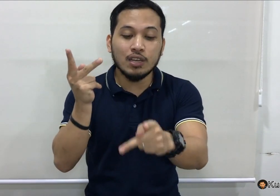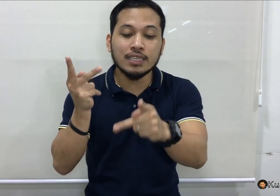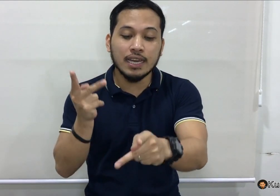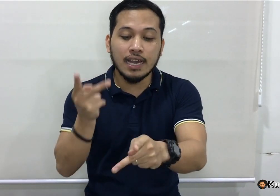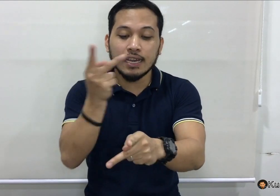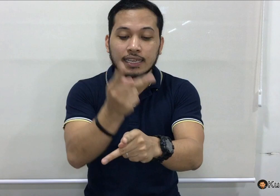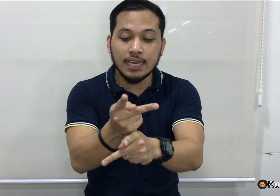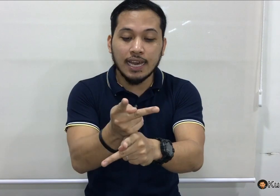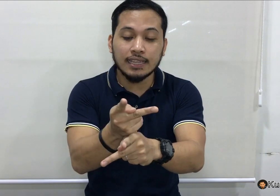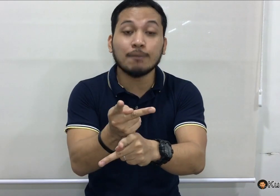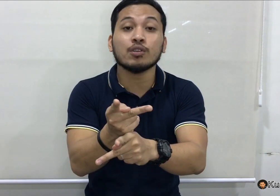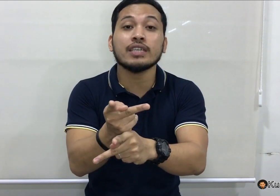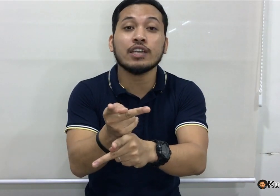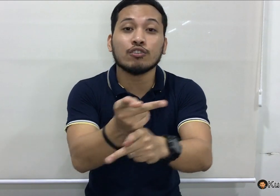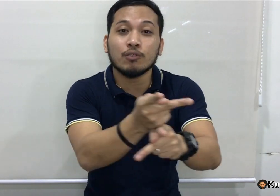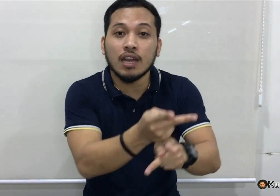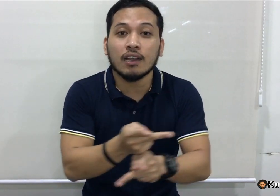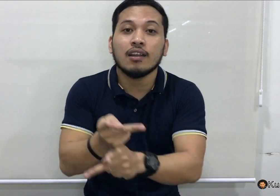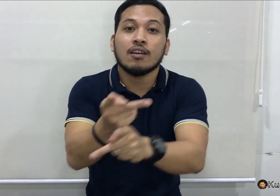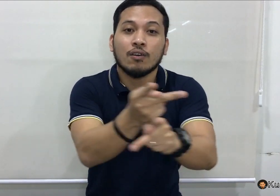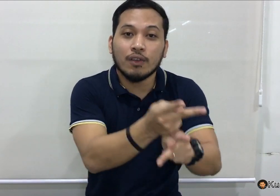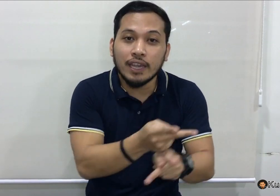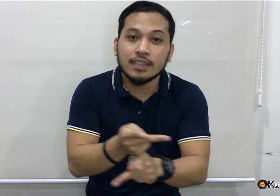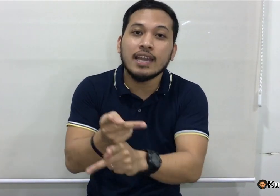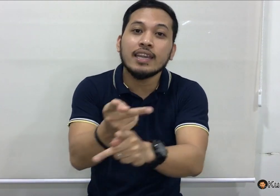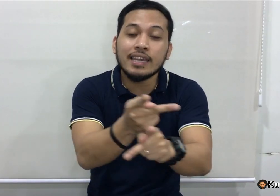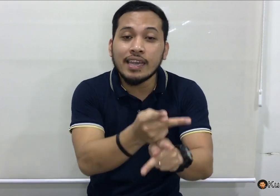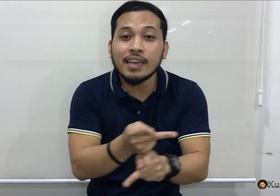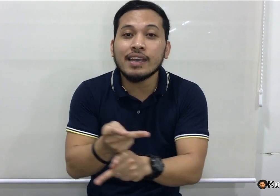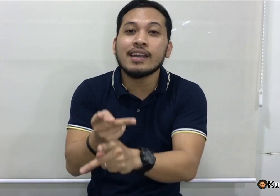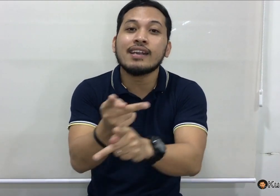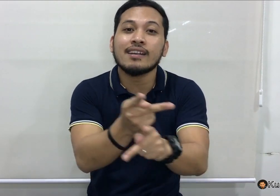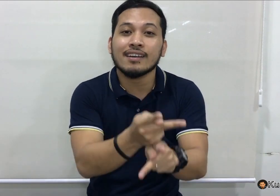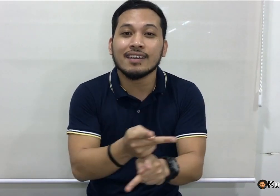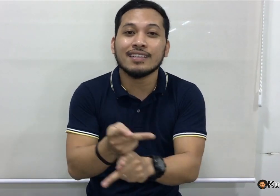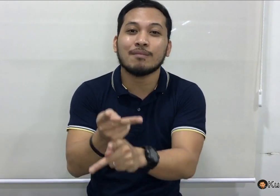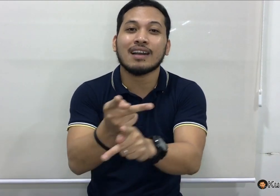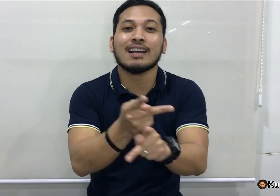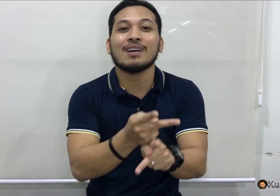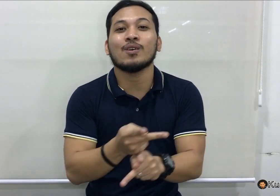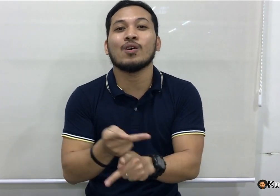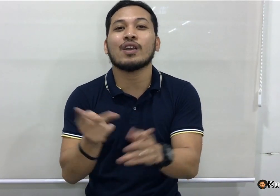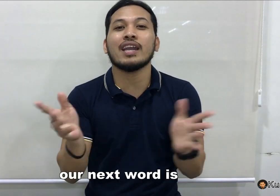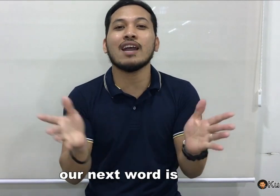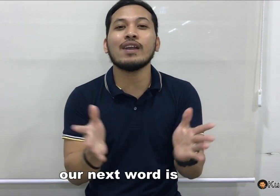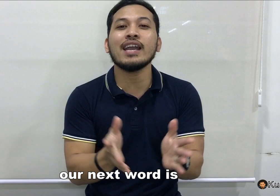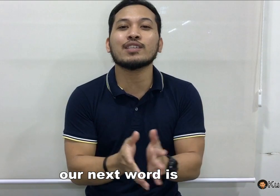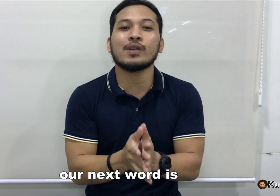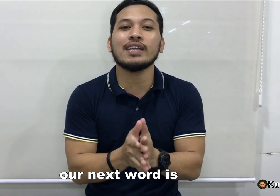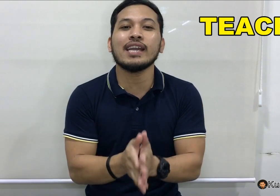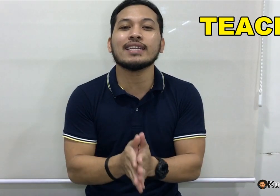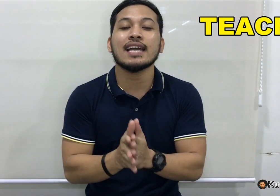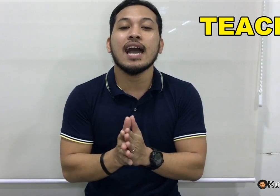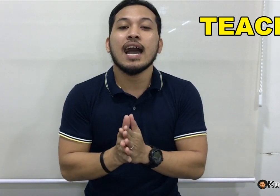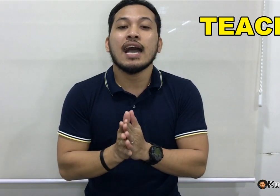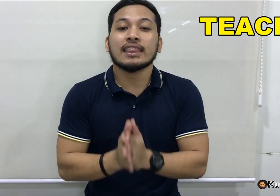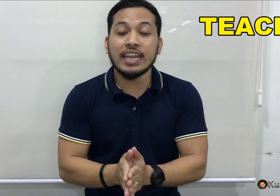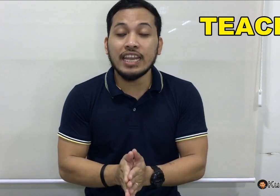mo lang siya. Ayan. Tapos ikot mo lang. Okay, take care. Ah, diba? Okay, our next word is, teach.